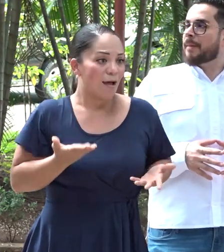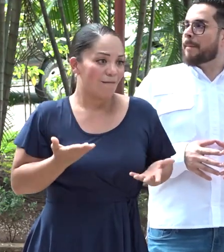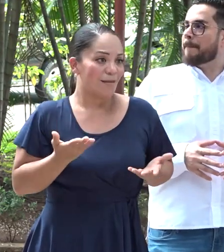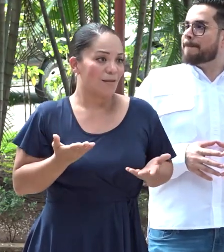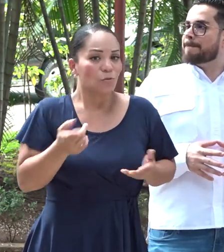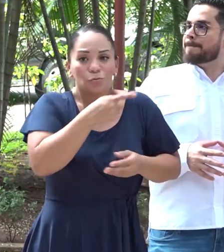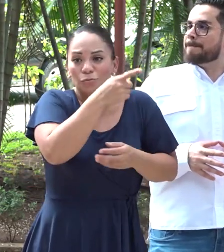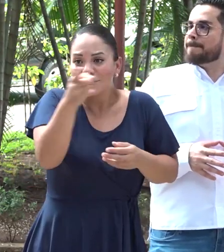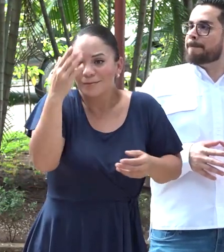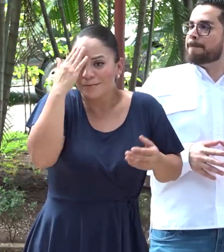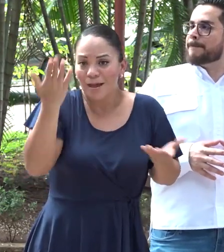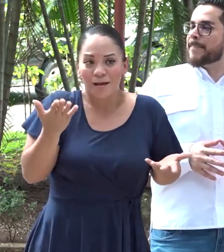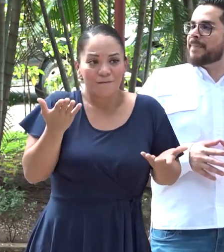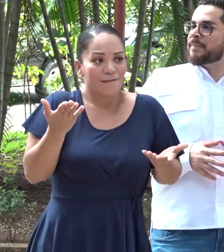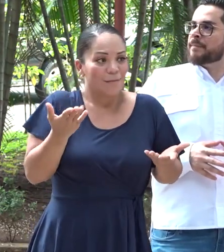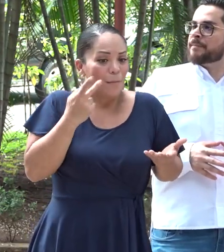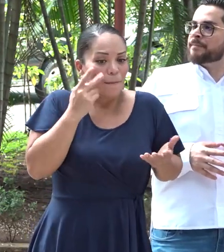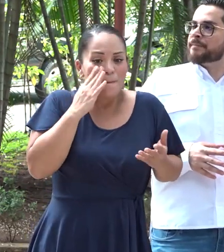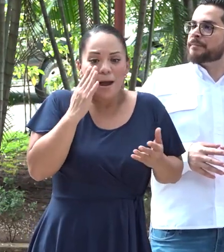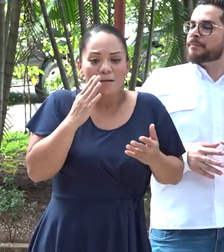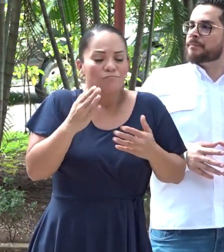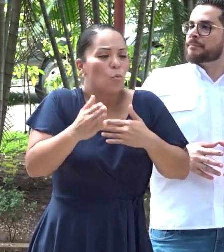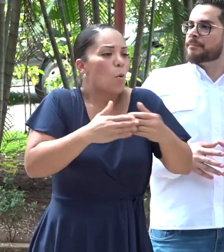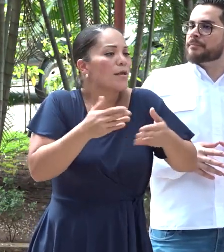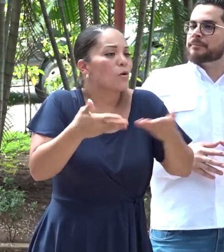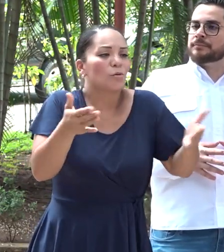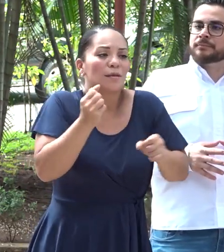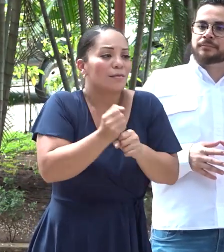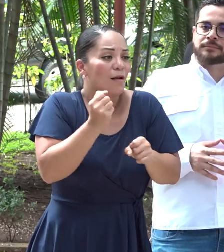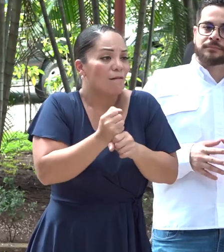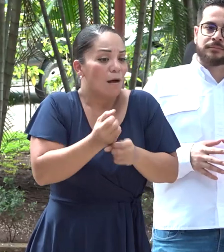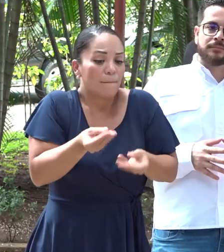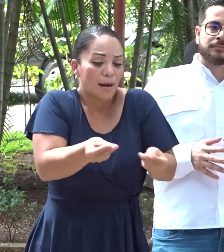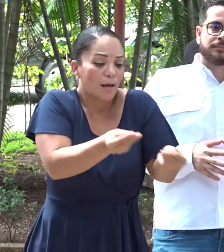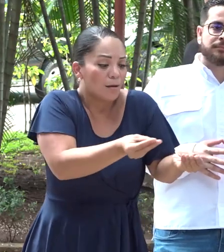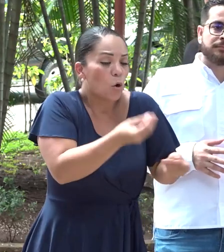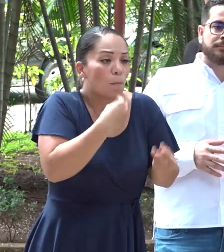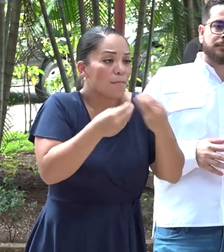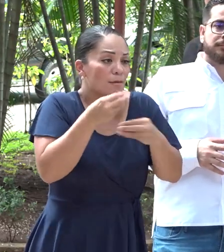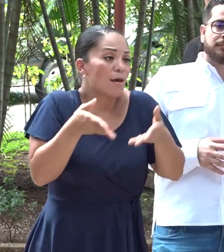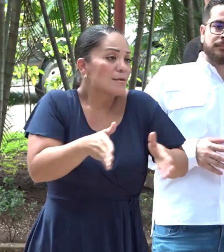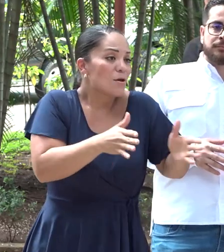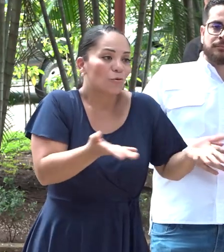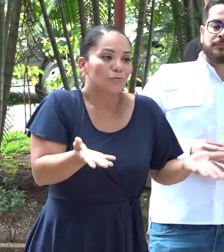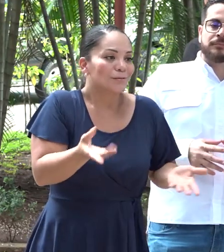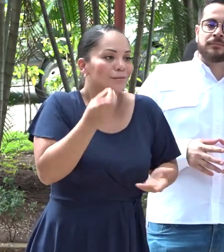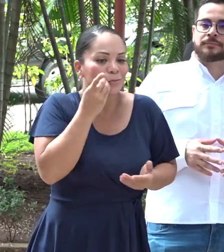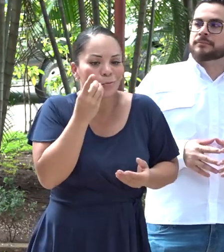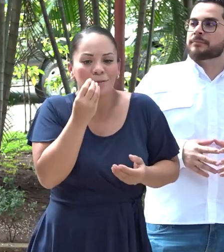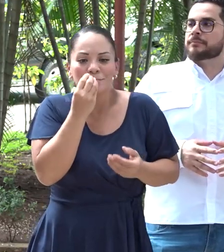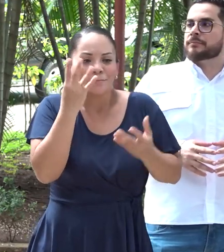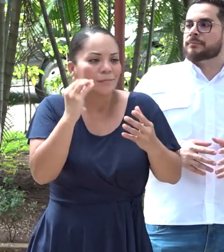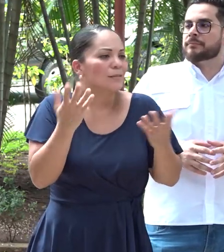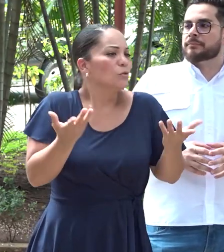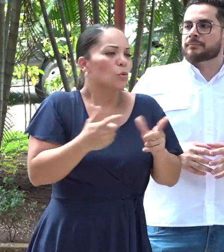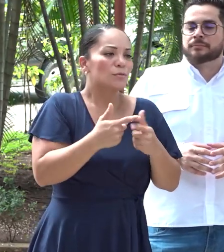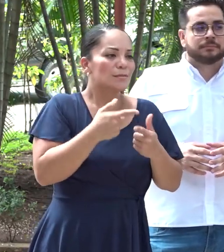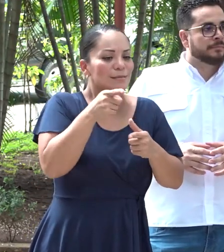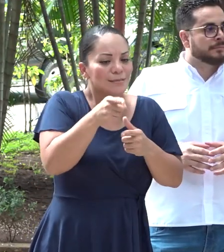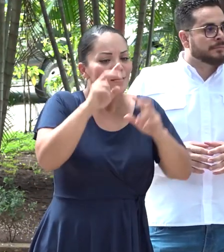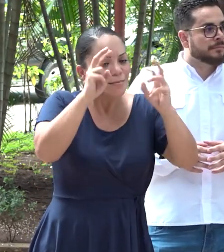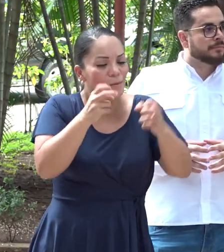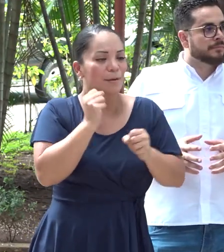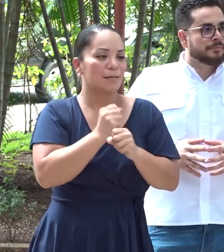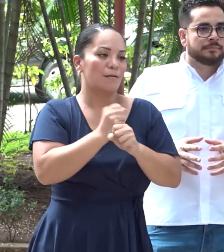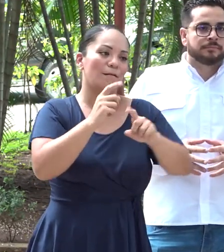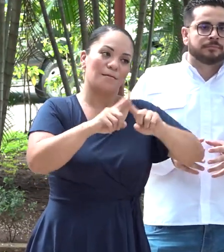cualquier cosa para que sus chiquitos desayunen o cenen. Y entonces, esa otra parte hay que trabajarla